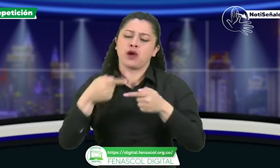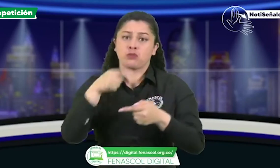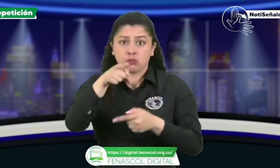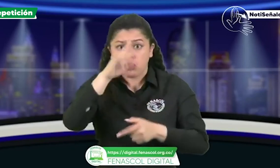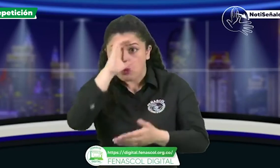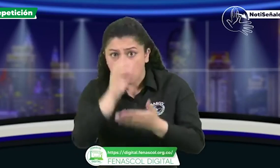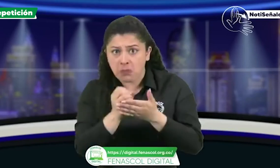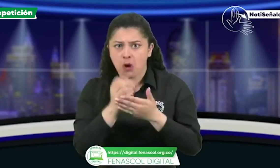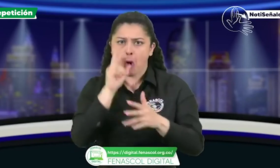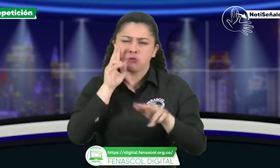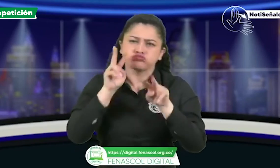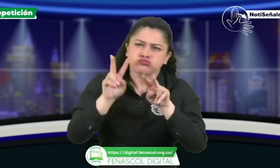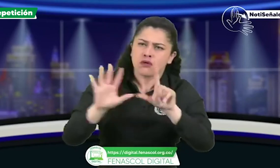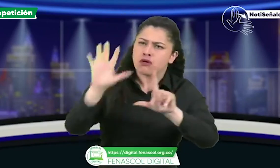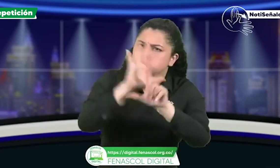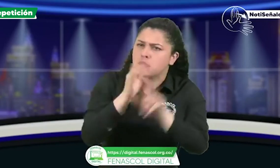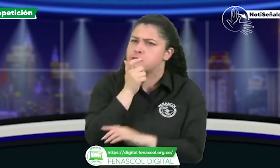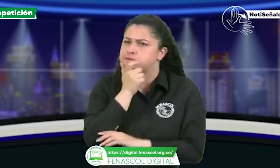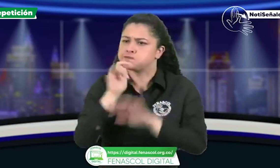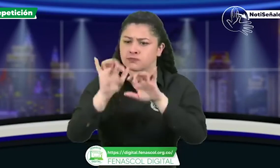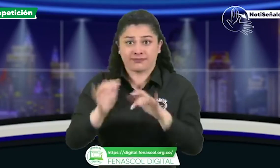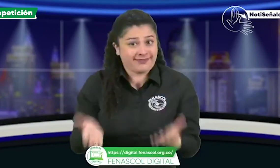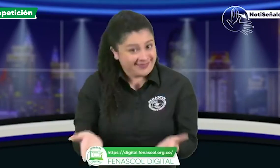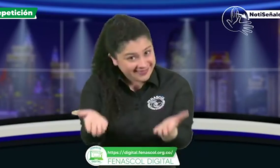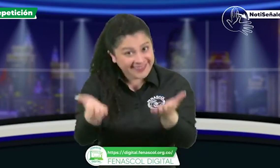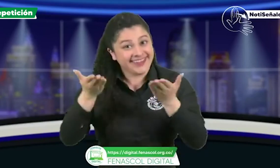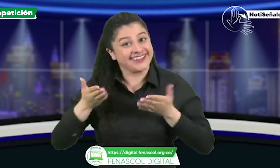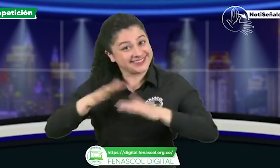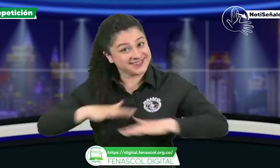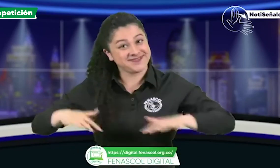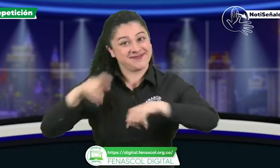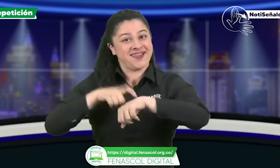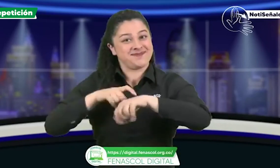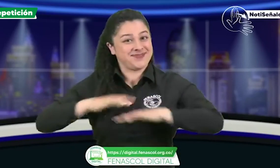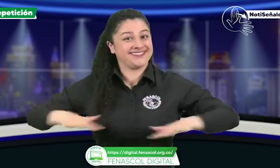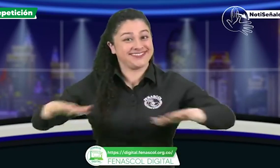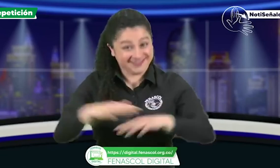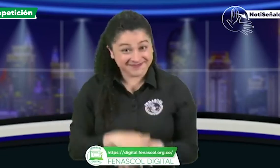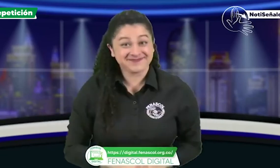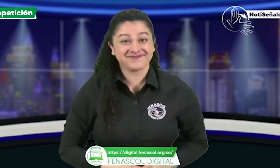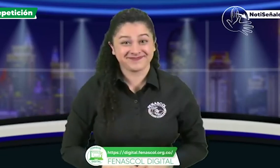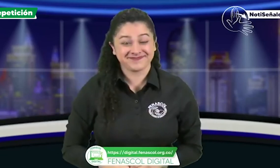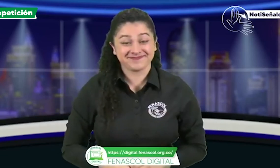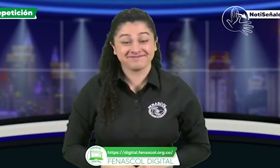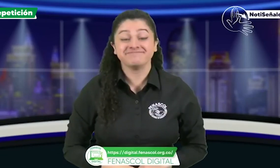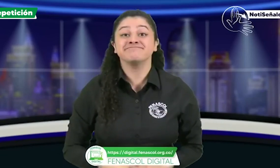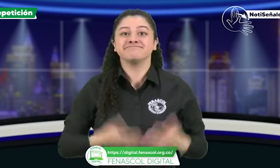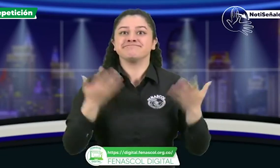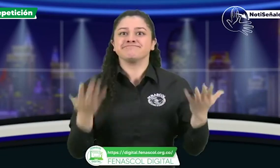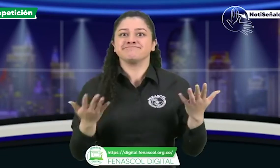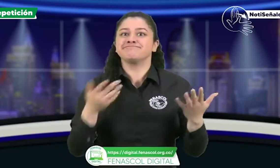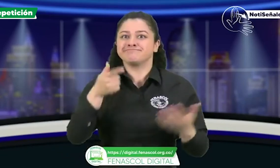También pueden dejar sus comentarios, sus opiniones, nuestras redes sociales en este mismo espacio.